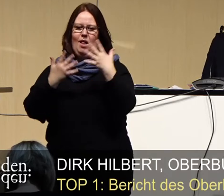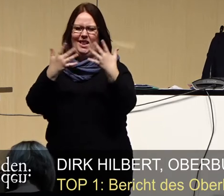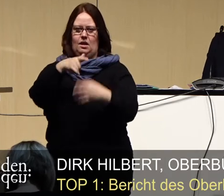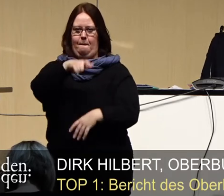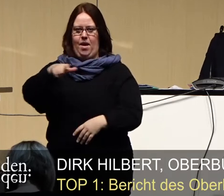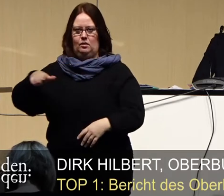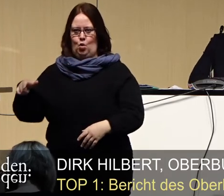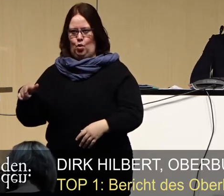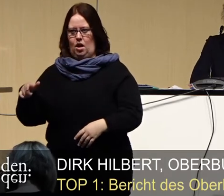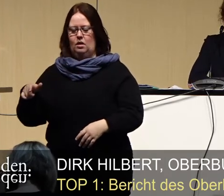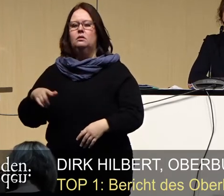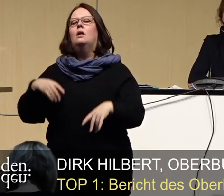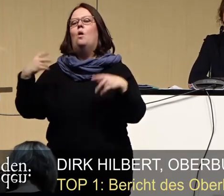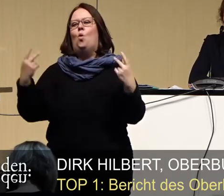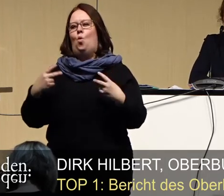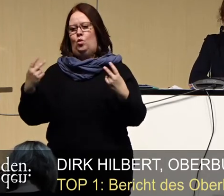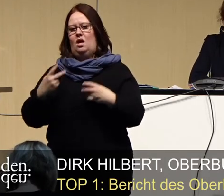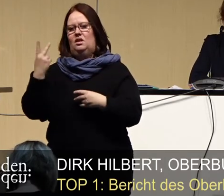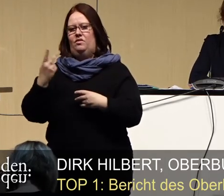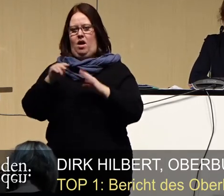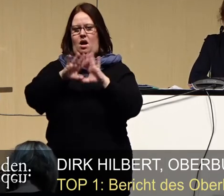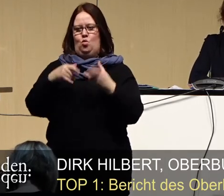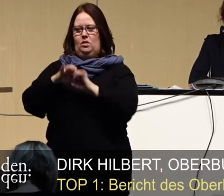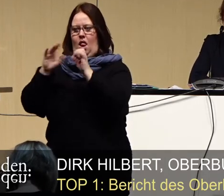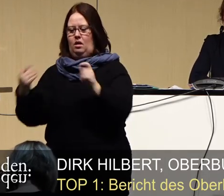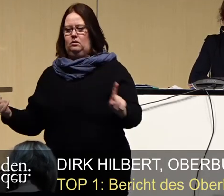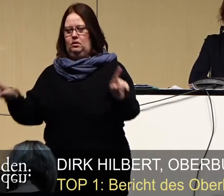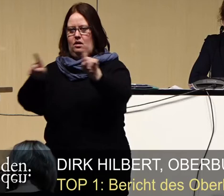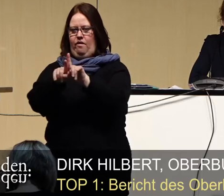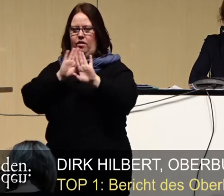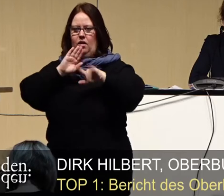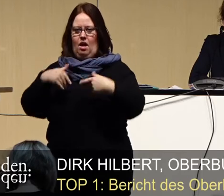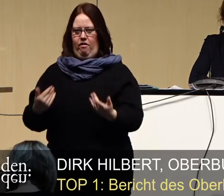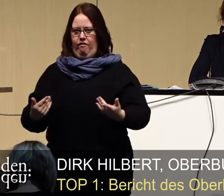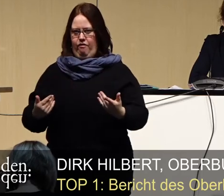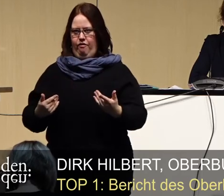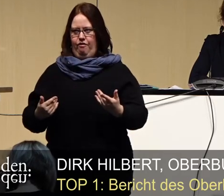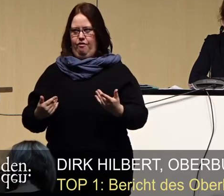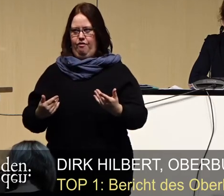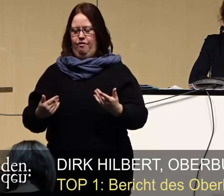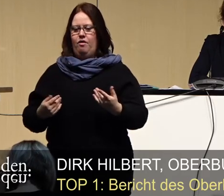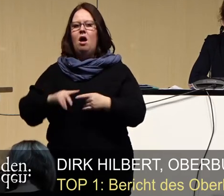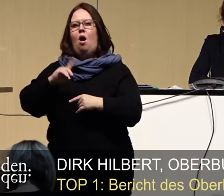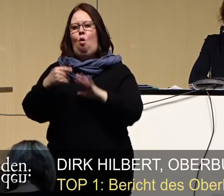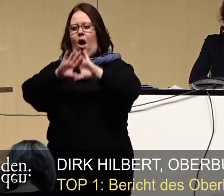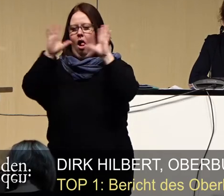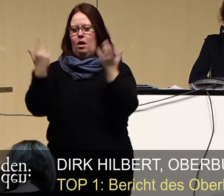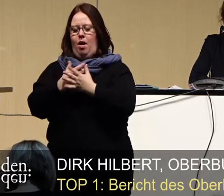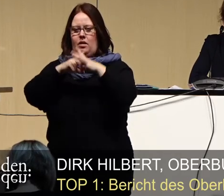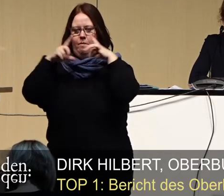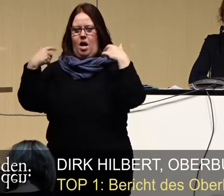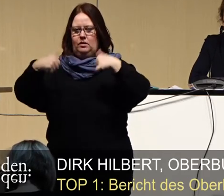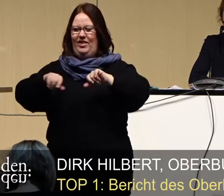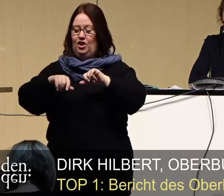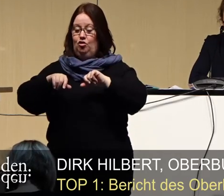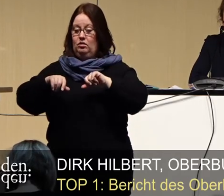Personen beziehungsweise zwei Hausständen erlaubt sein. Es wird dann eine generelle Maskenpflicht